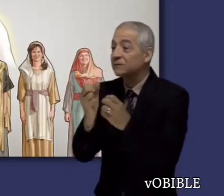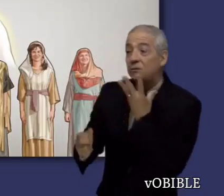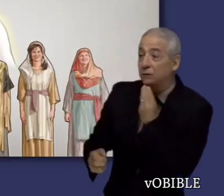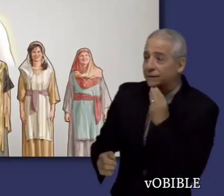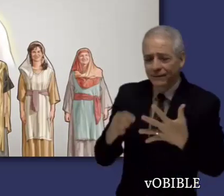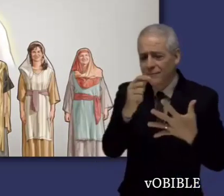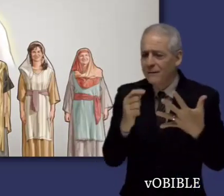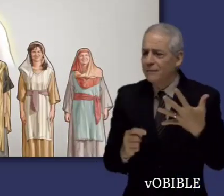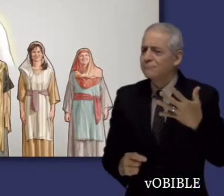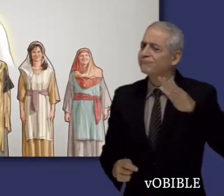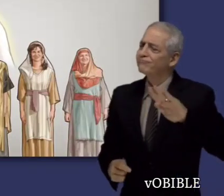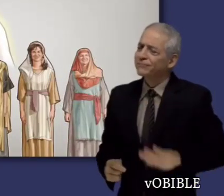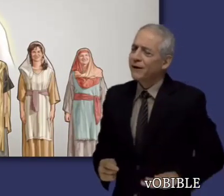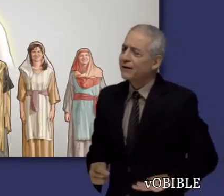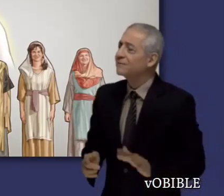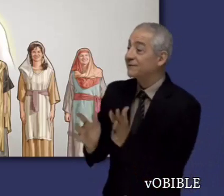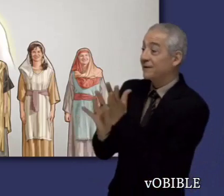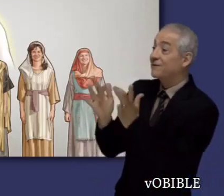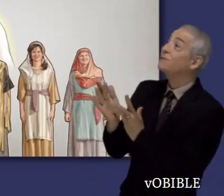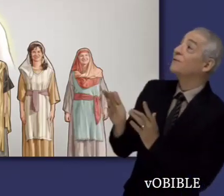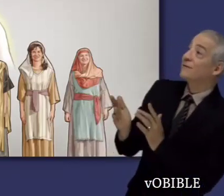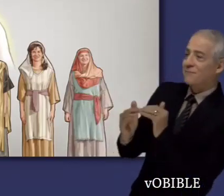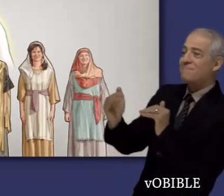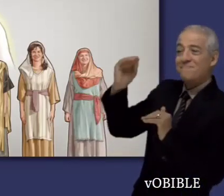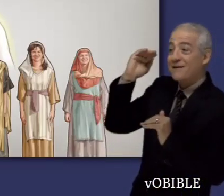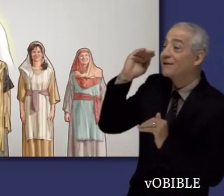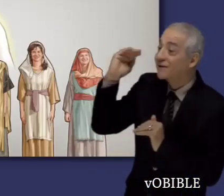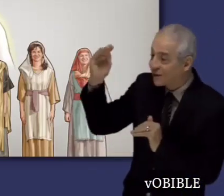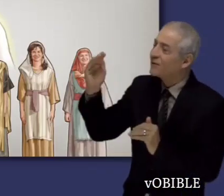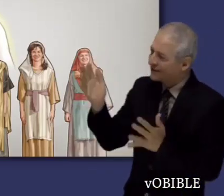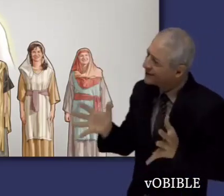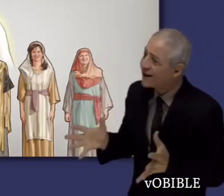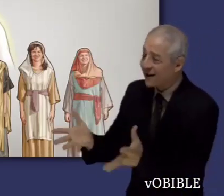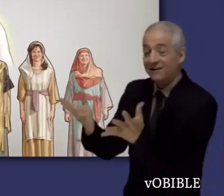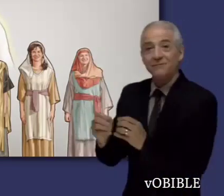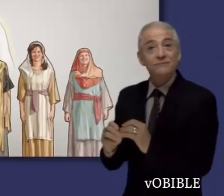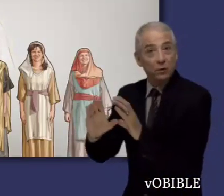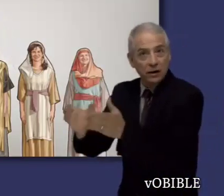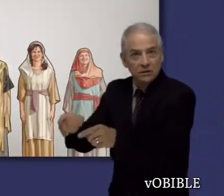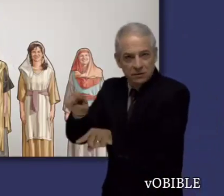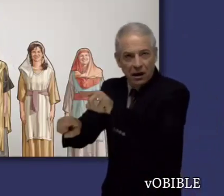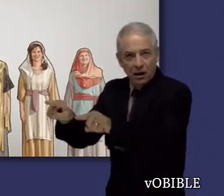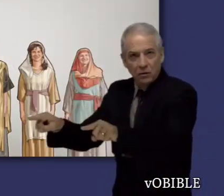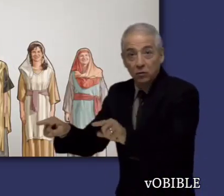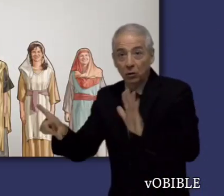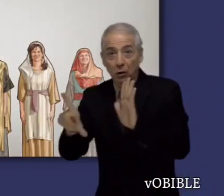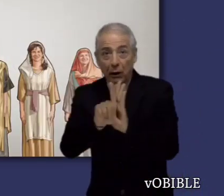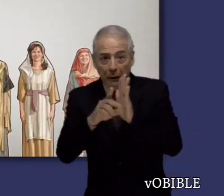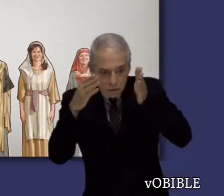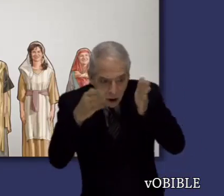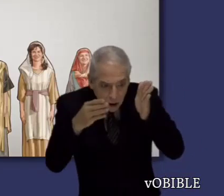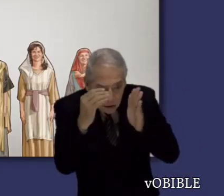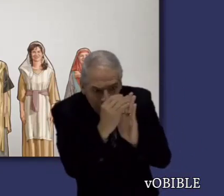esas realidades hacían que la adoración de los cristianos fuera muy superior a la del Israel carnal. Seguro que su carta